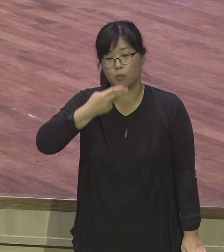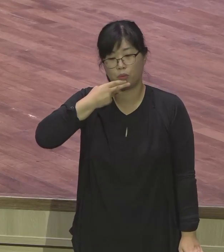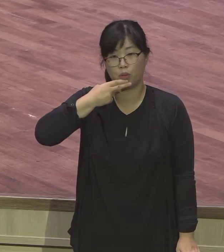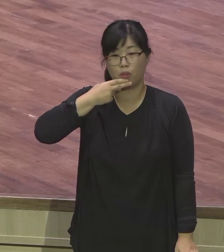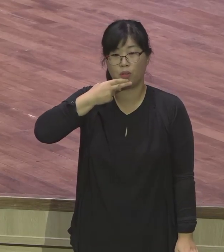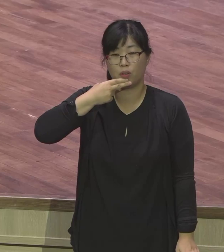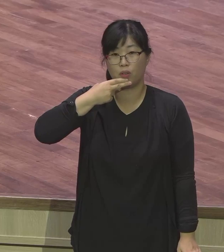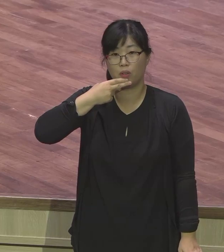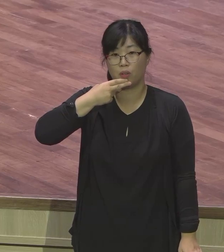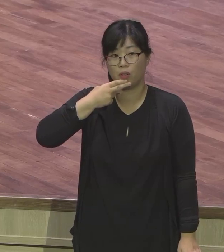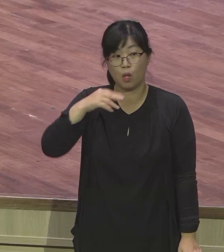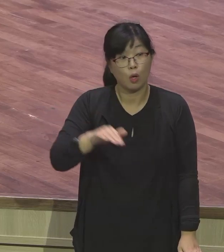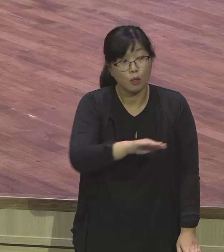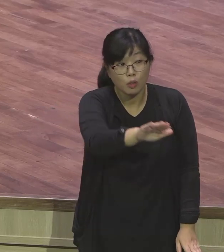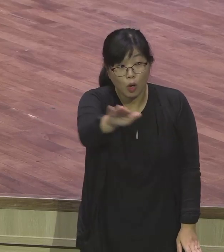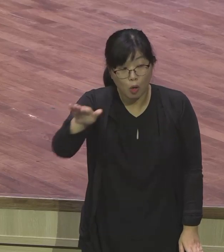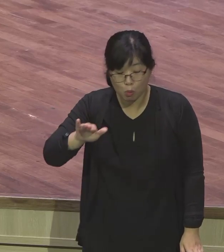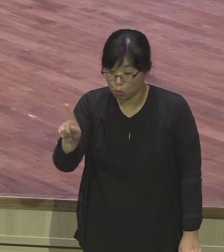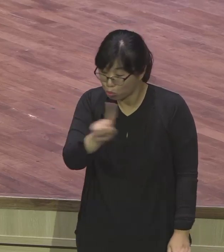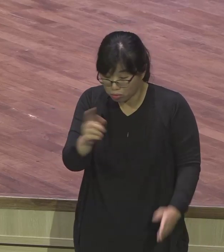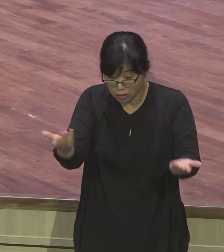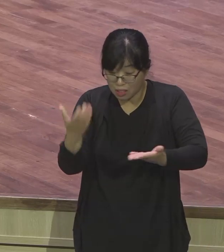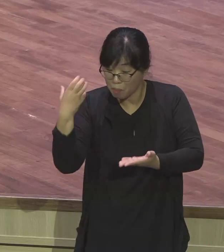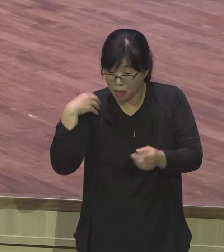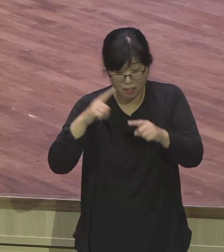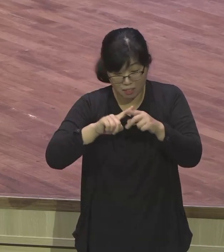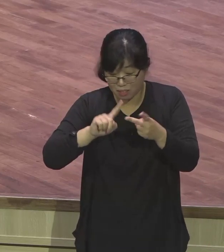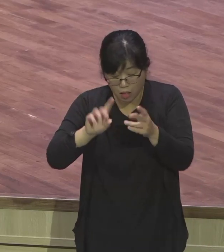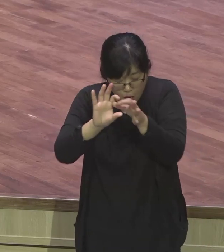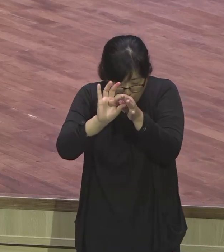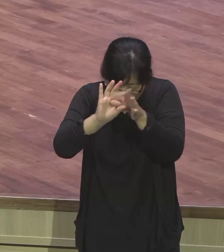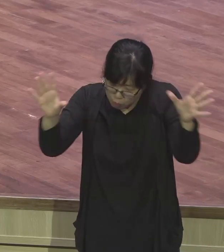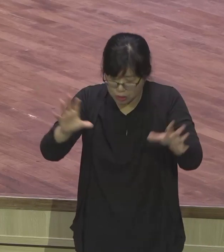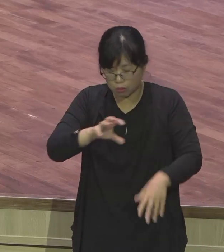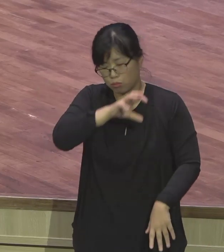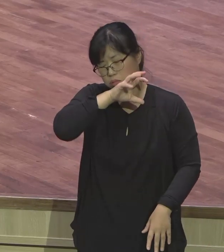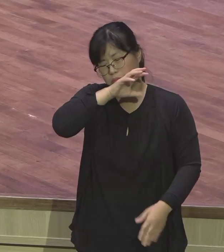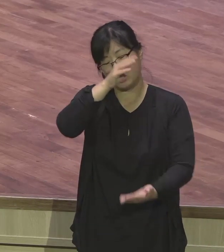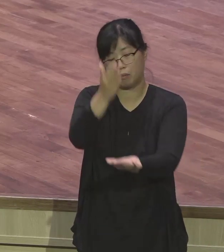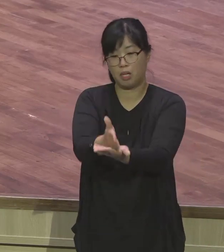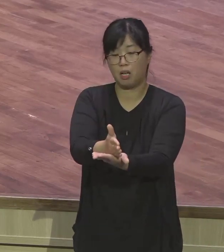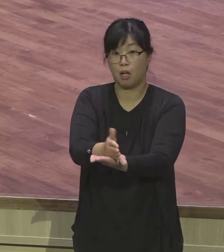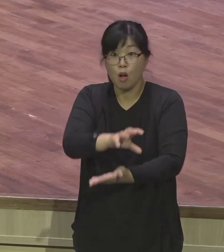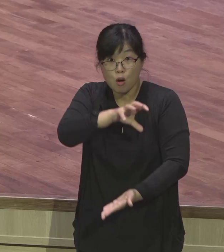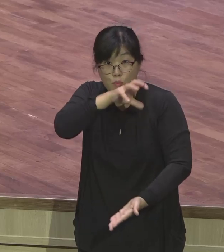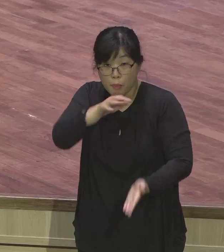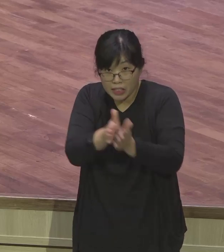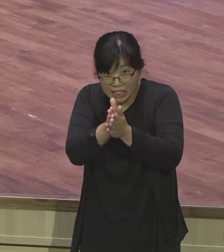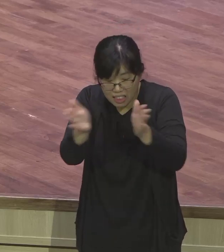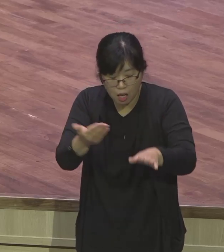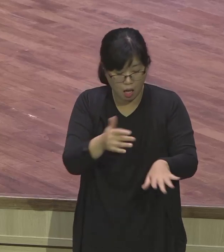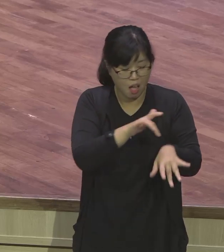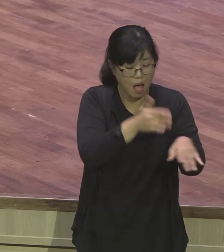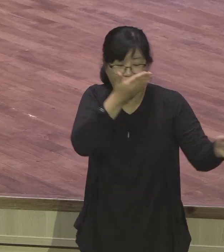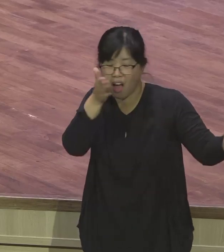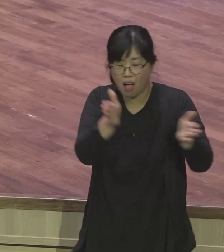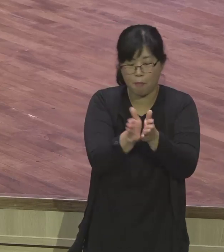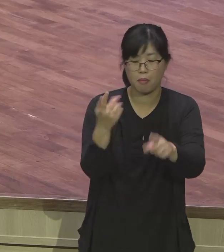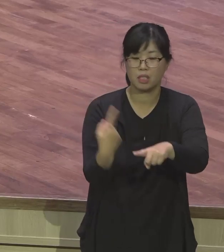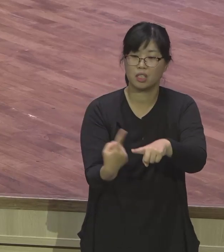기관이 어느 부수든지 불평하지 말기 바랍니다 불평하면 마귀씨 물음하고 있는 거예요 남 욕하고 남 비방하면